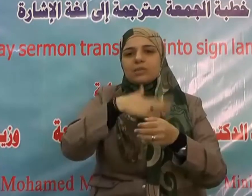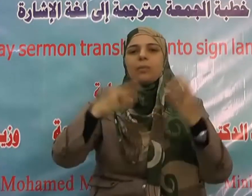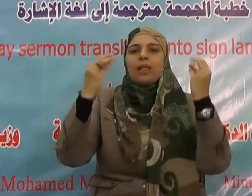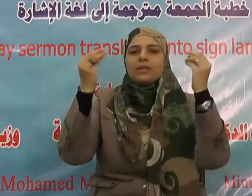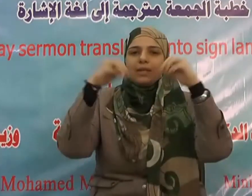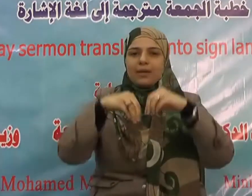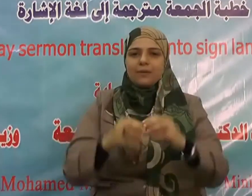اشتركوا